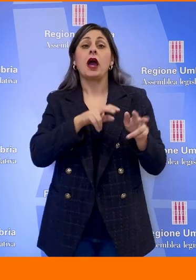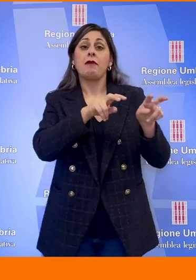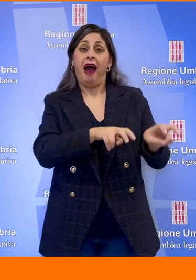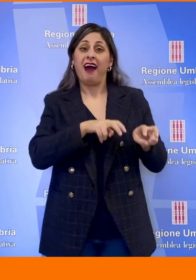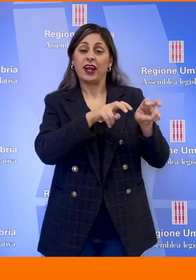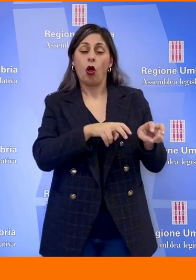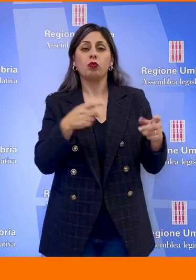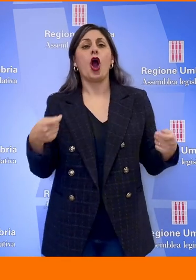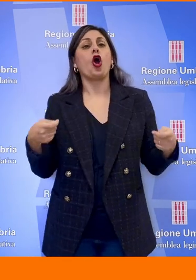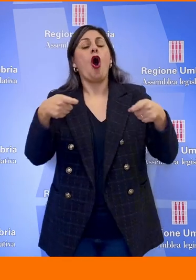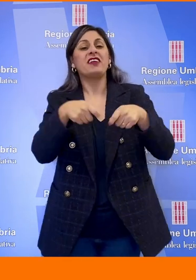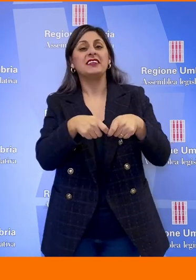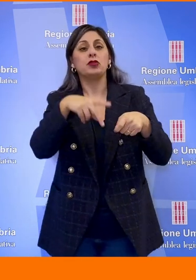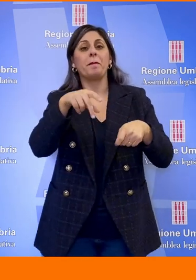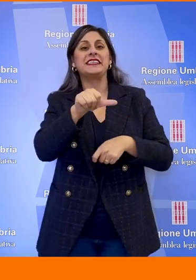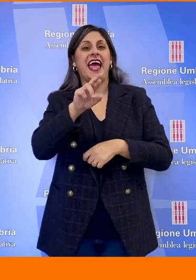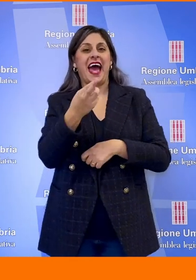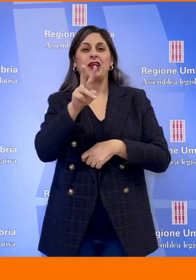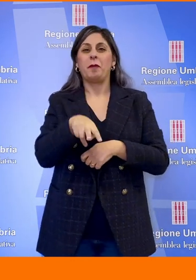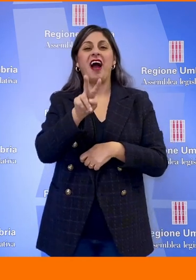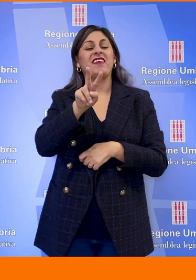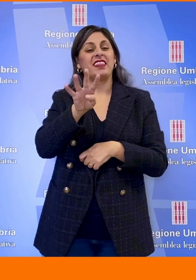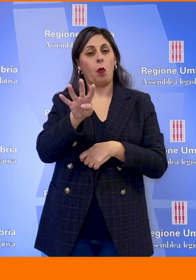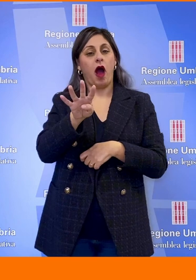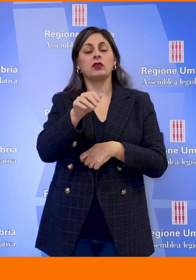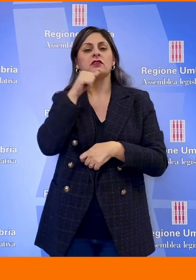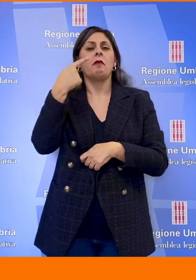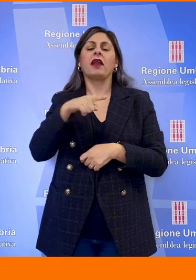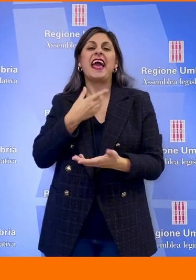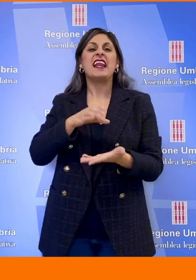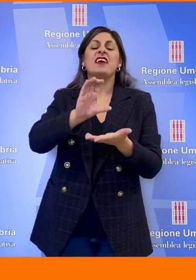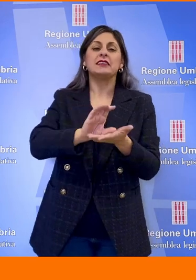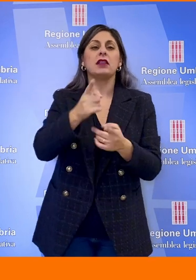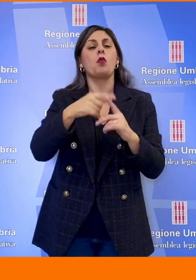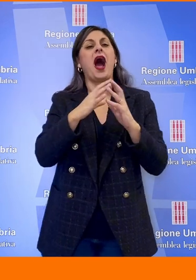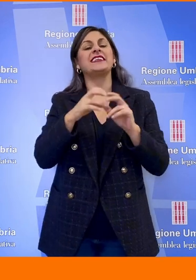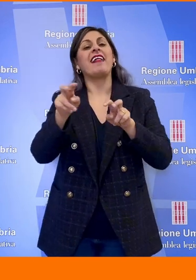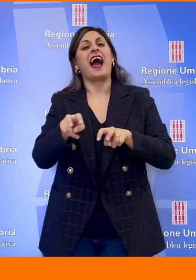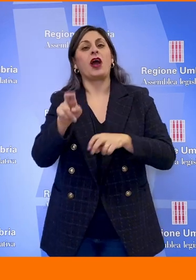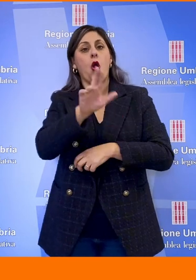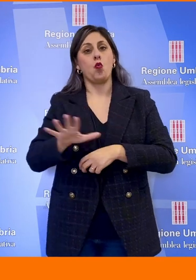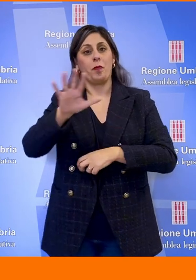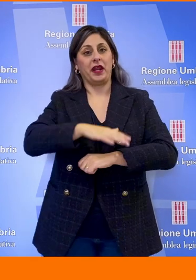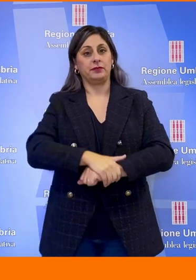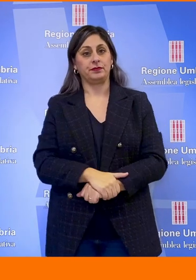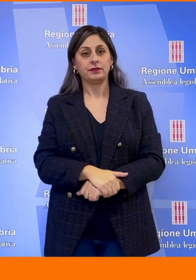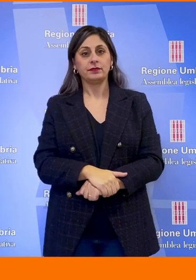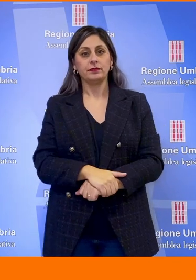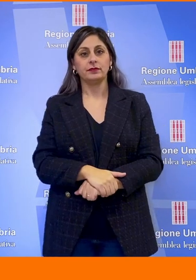cofinanziamento del PSR 2024 per gli investimenti e le aziende agricole Umbria. Politica, il